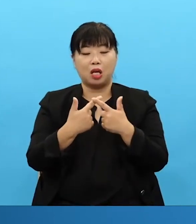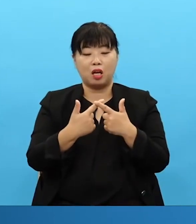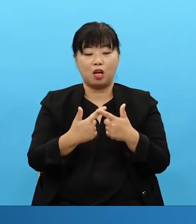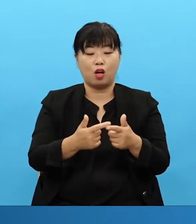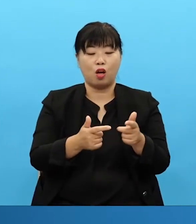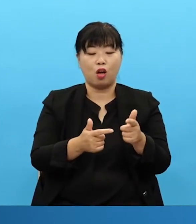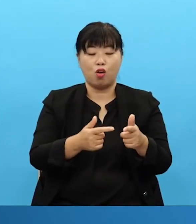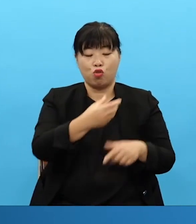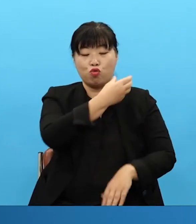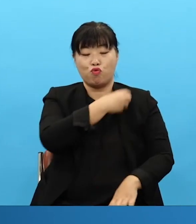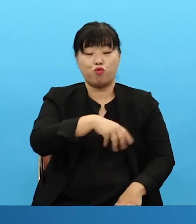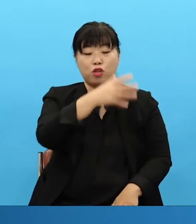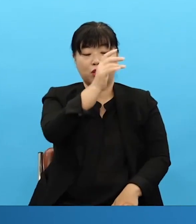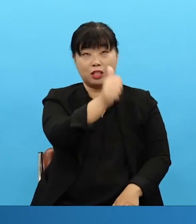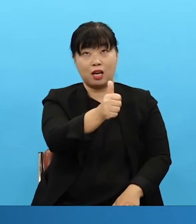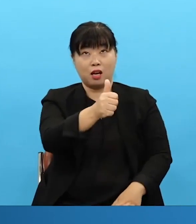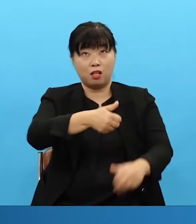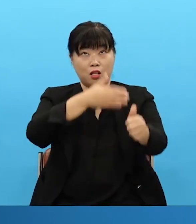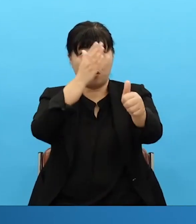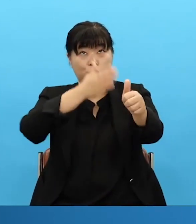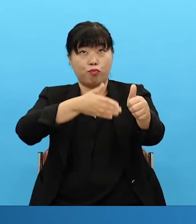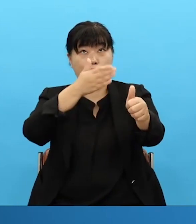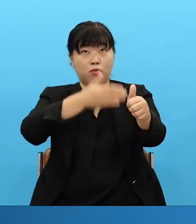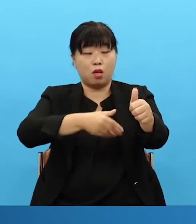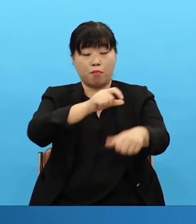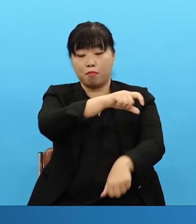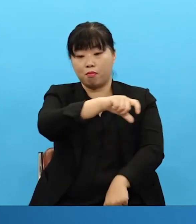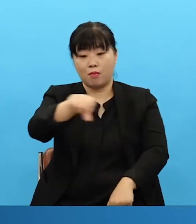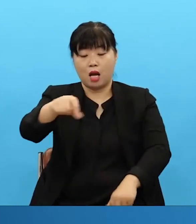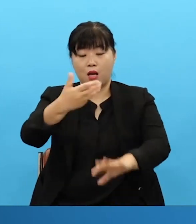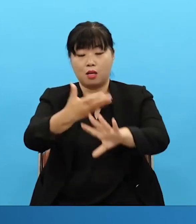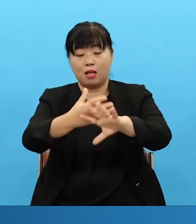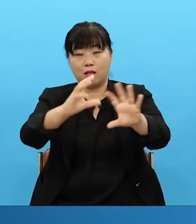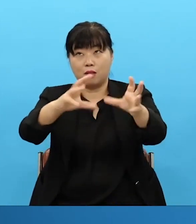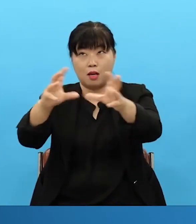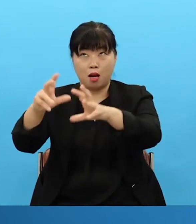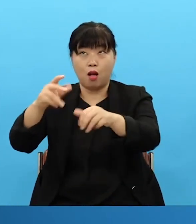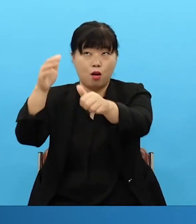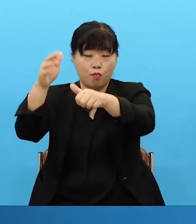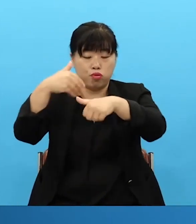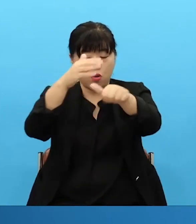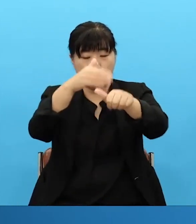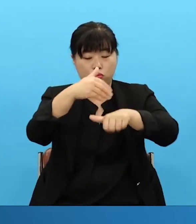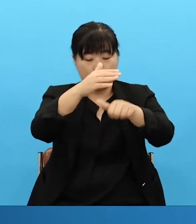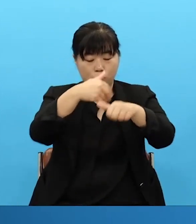in 영도 we can grab hold of the district head and make our own to make foreigners come. When are we going to wait for the politicians?